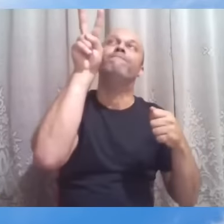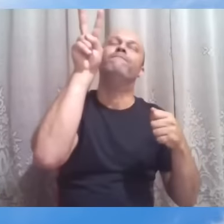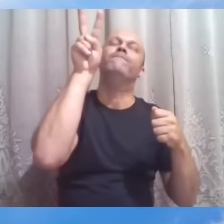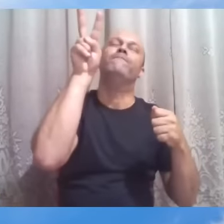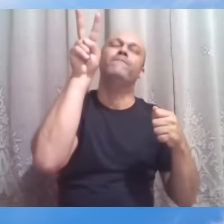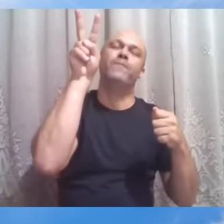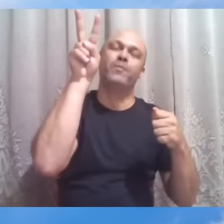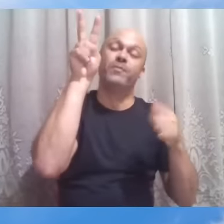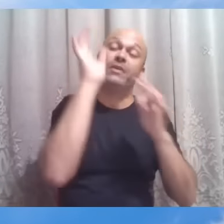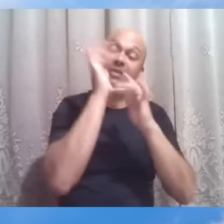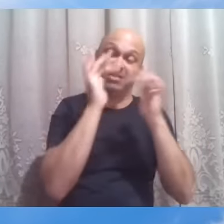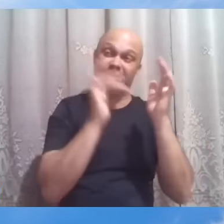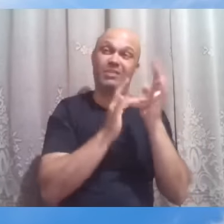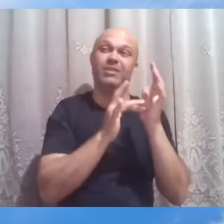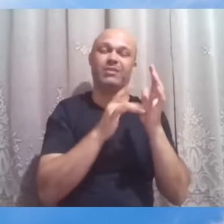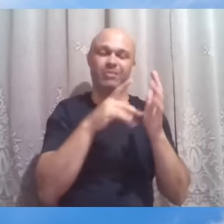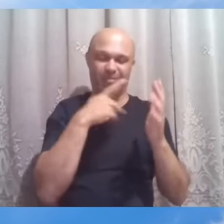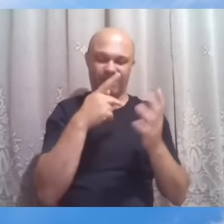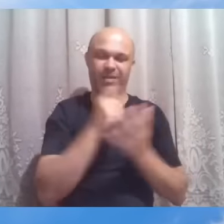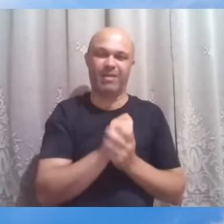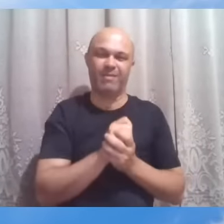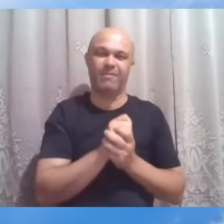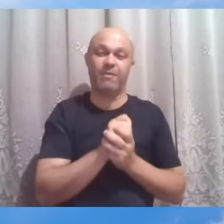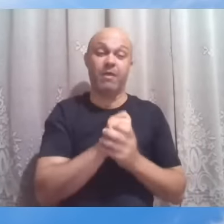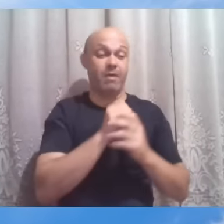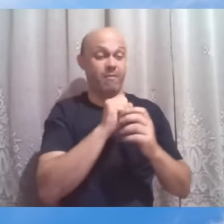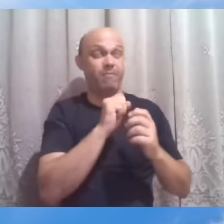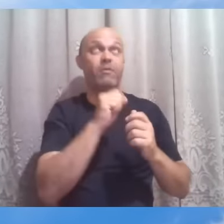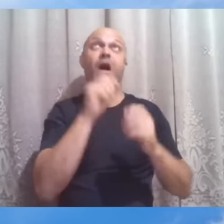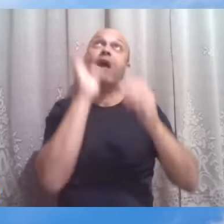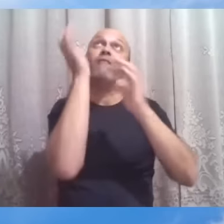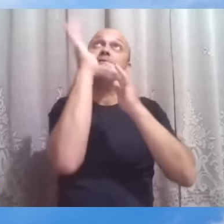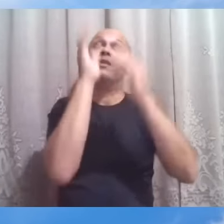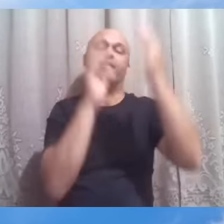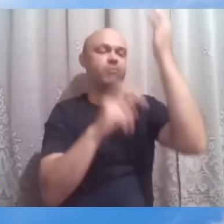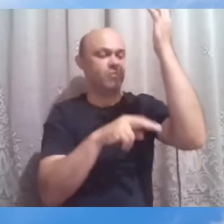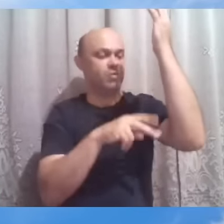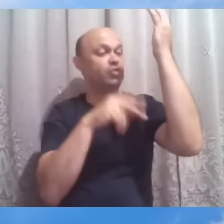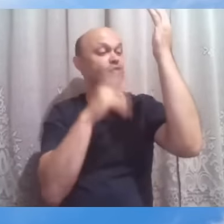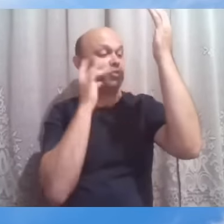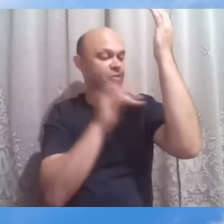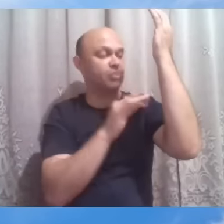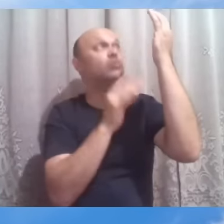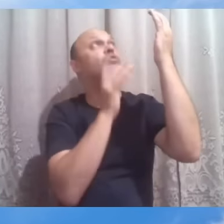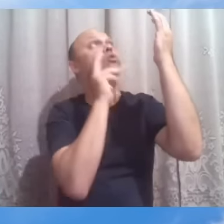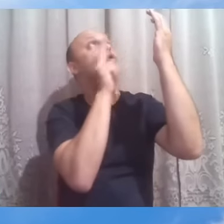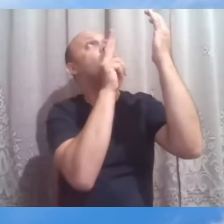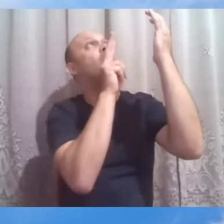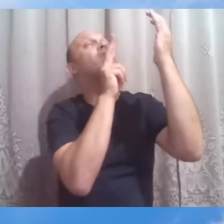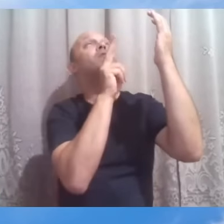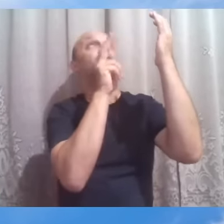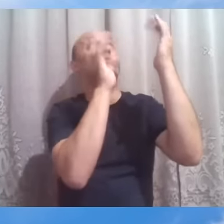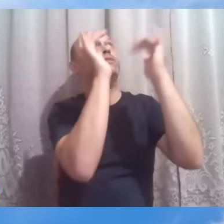E Jesus destaca, para embaixo da árvore de Zaqueu, hoje é dia de entrar na sua casa.